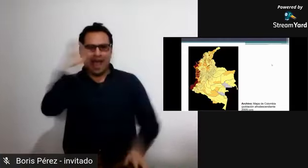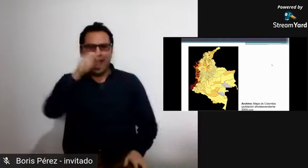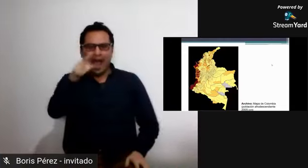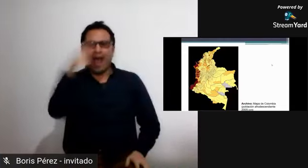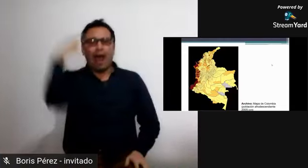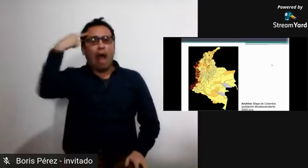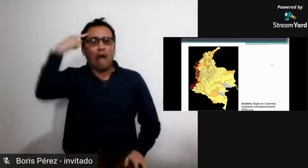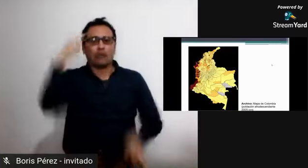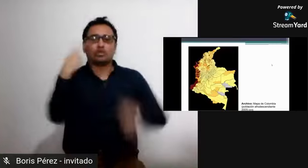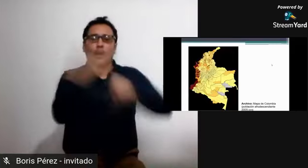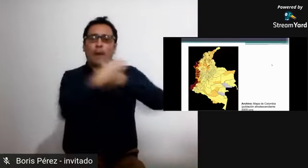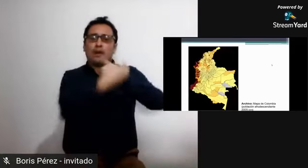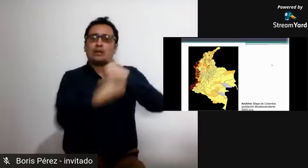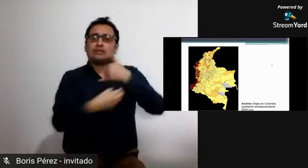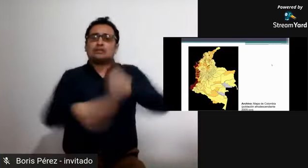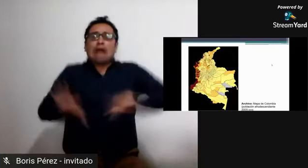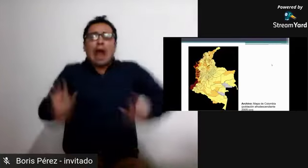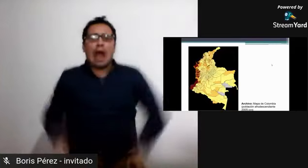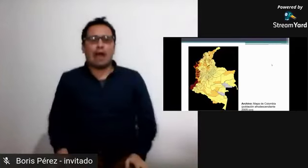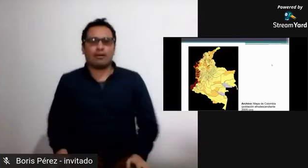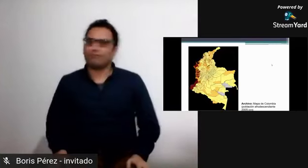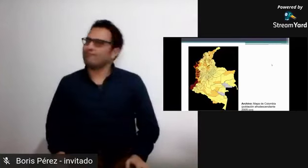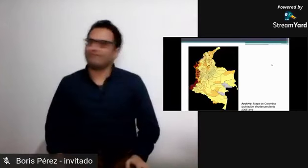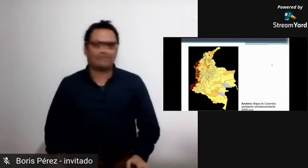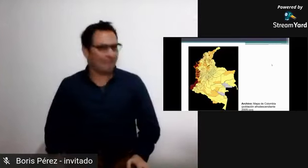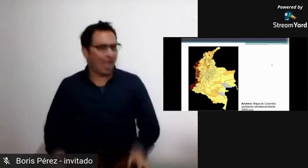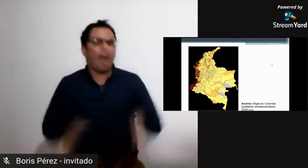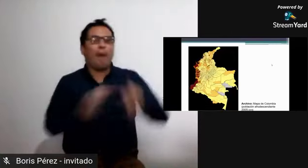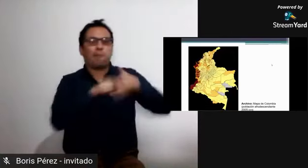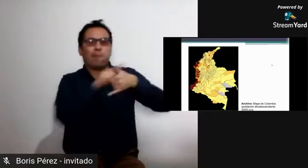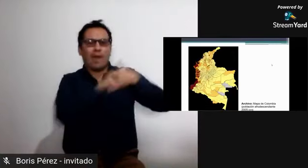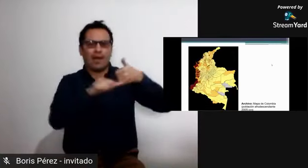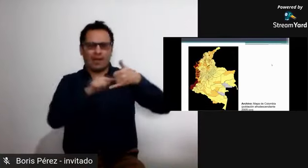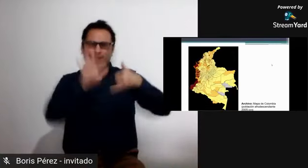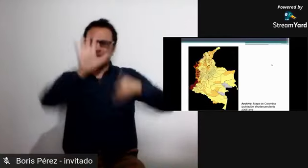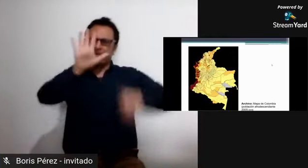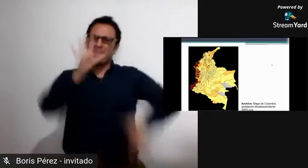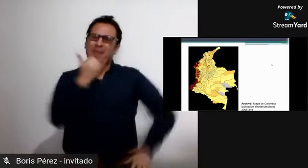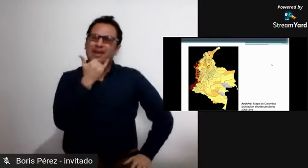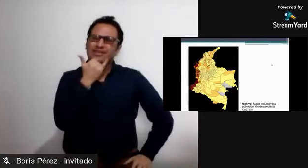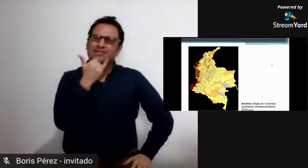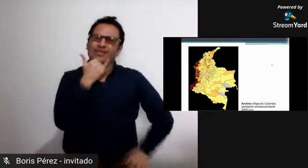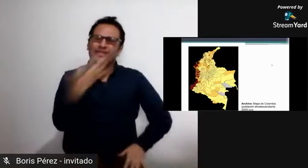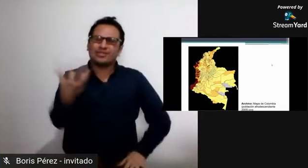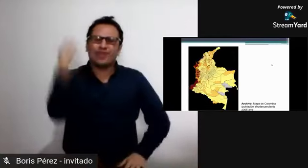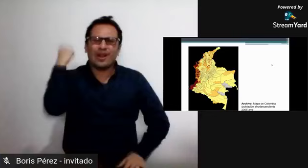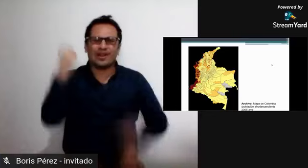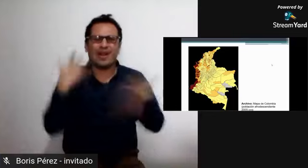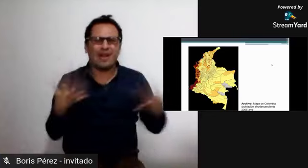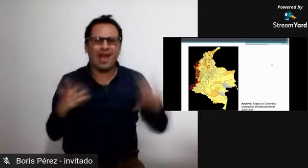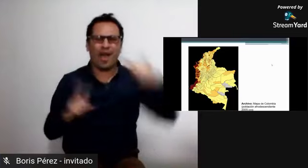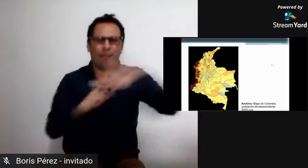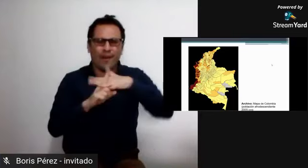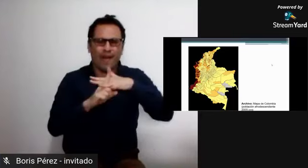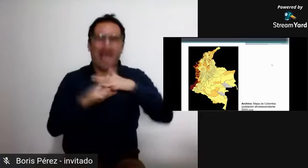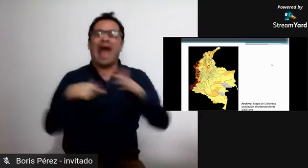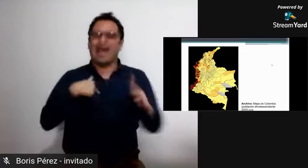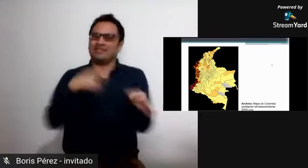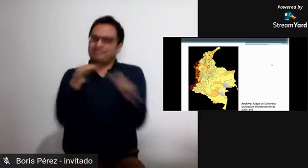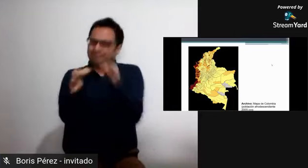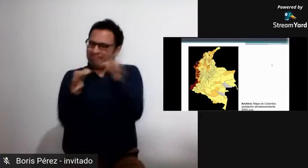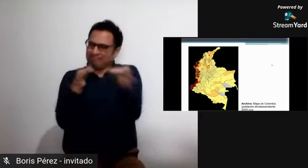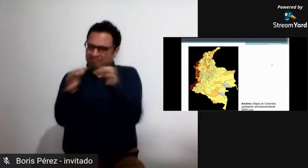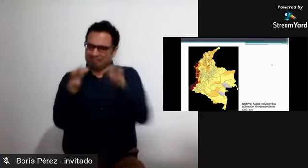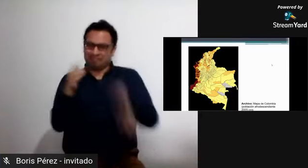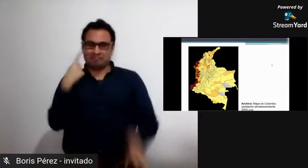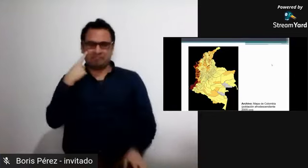país pero específicamente más hacia los lados del pacífico no obstante hay que derrumbar ese mito